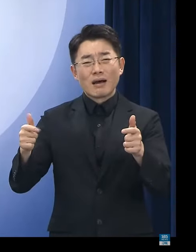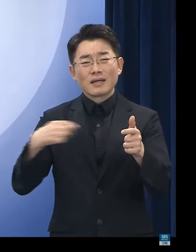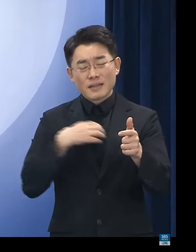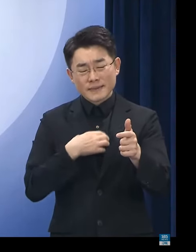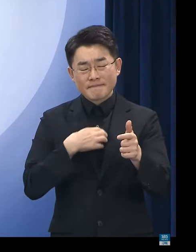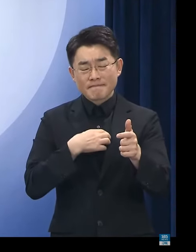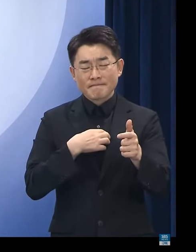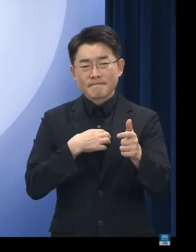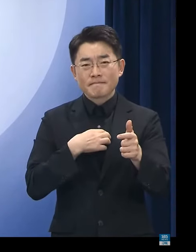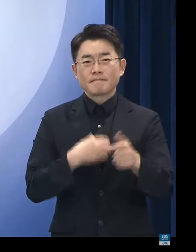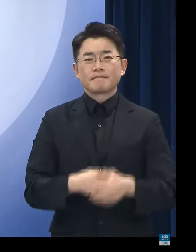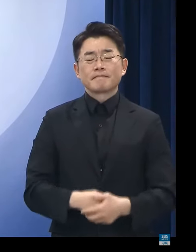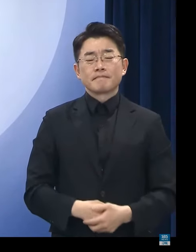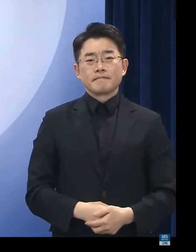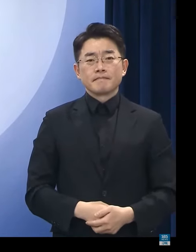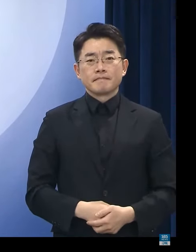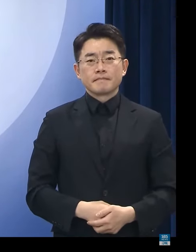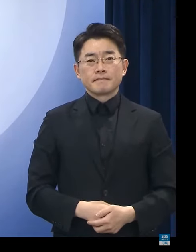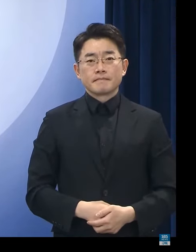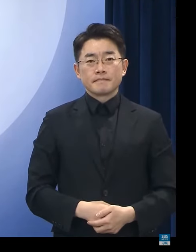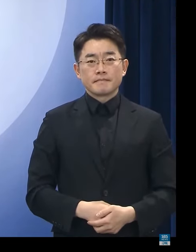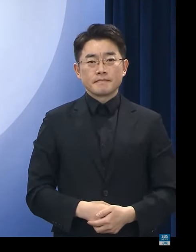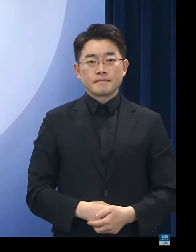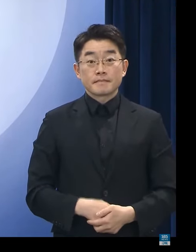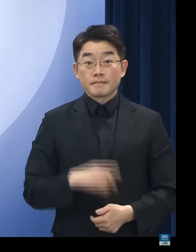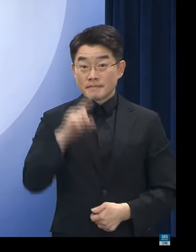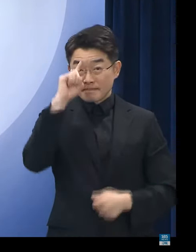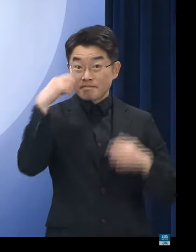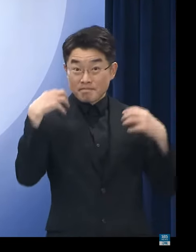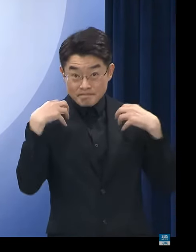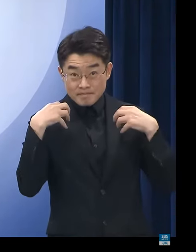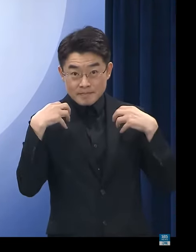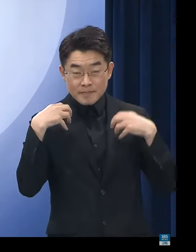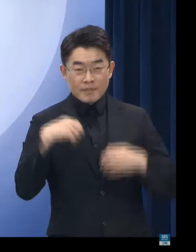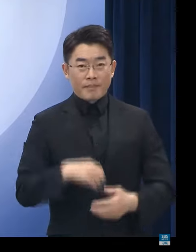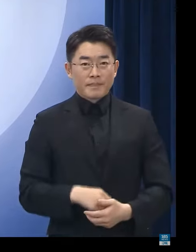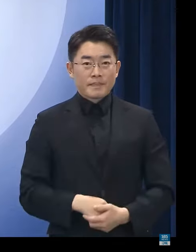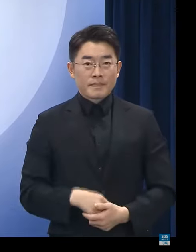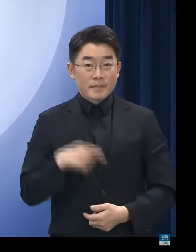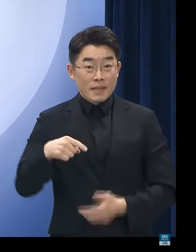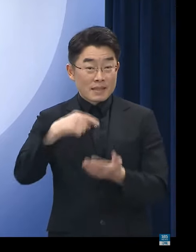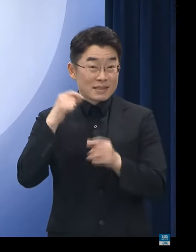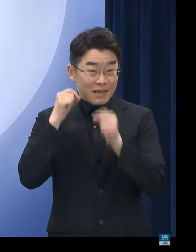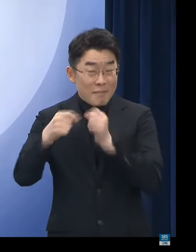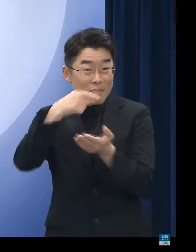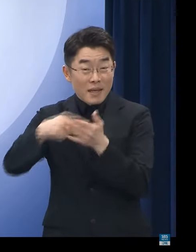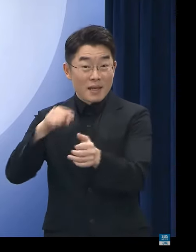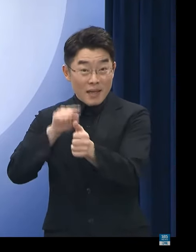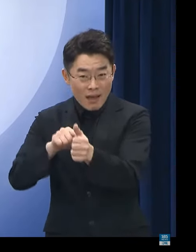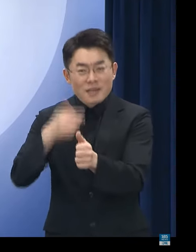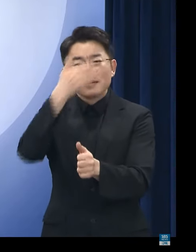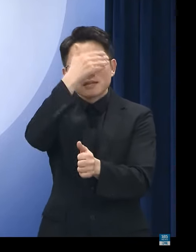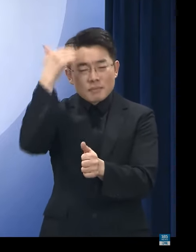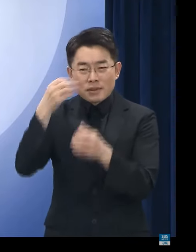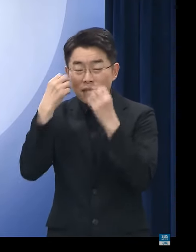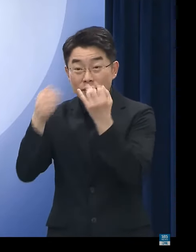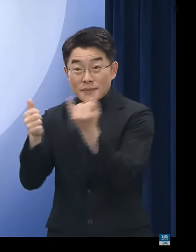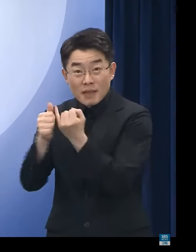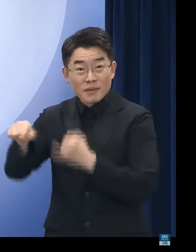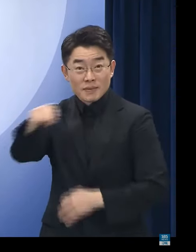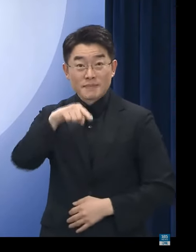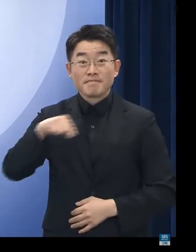예상됩니다. 이에 정부는 전세사기를 당한 청년과 신혼부부 등이